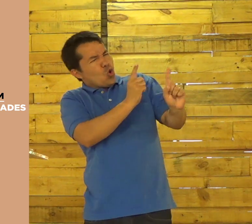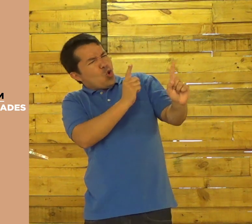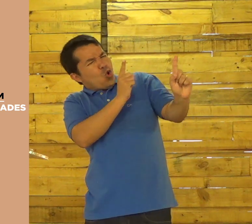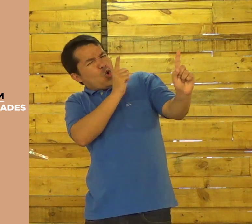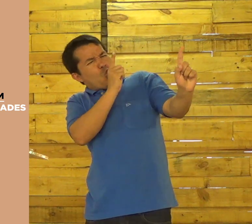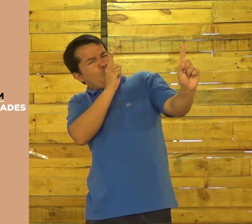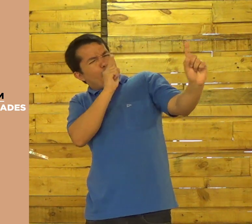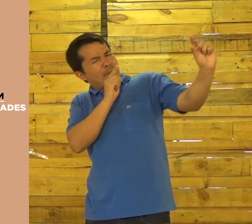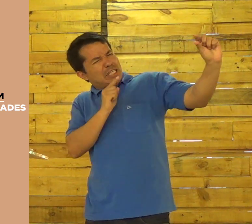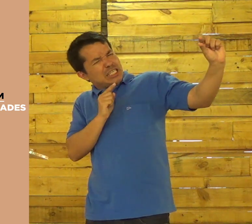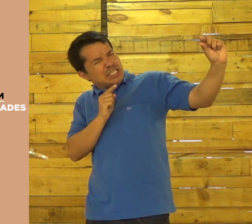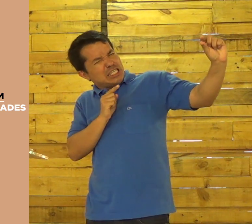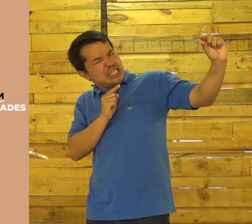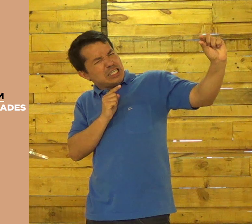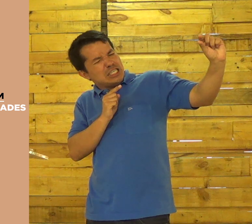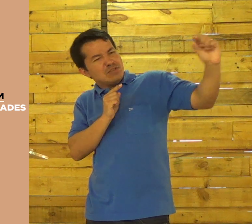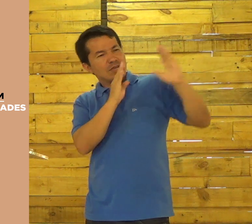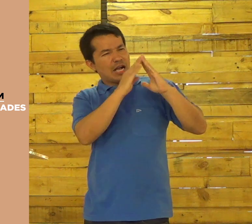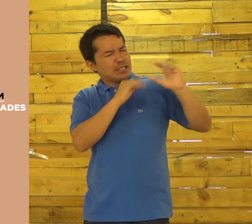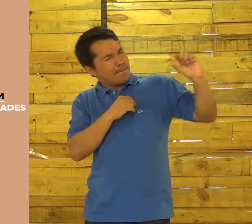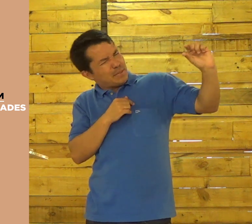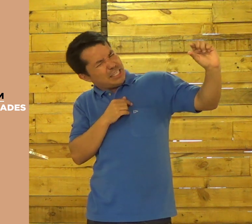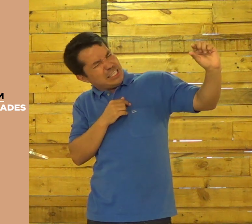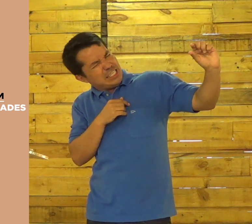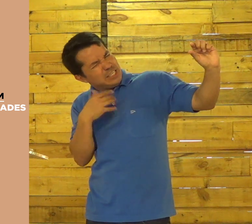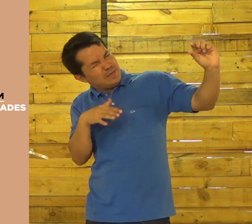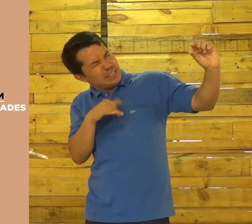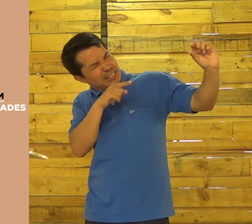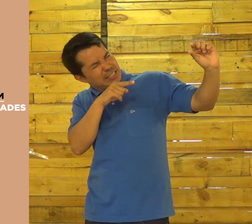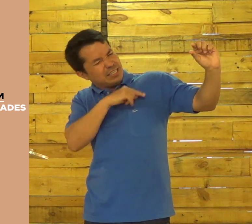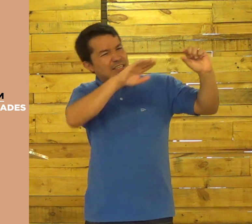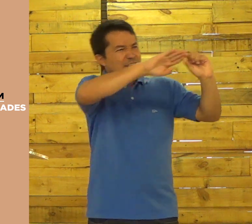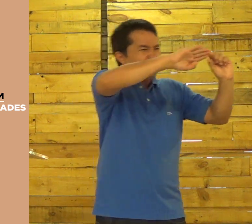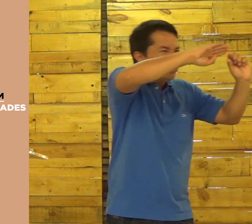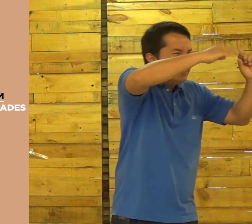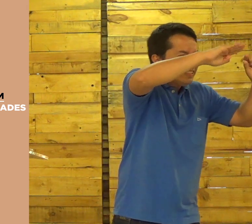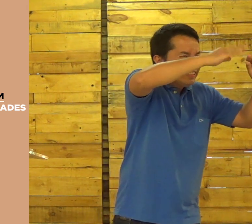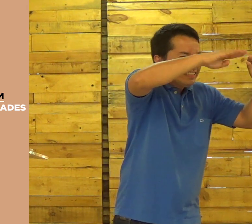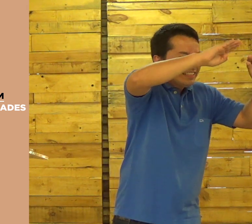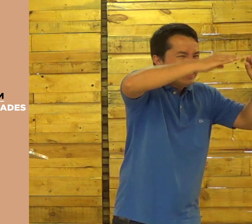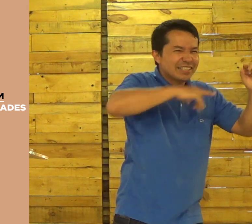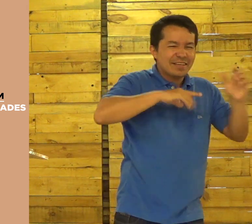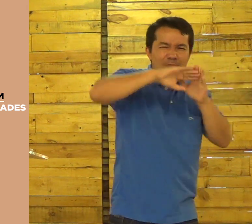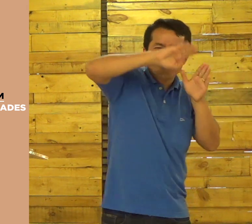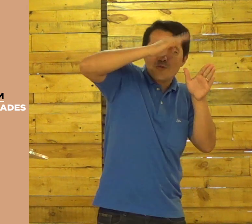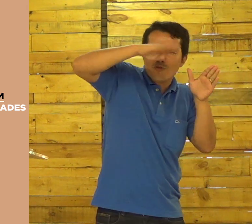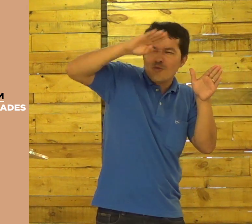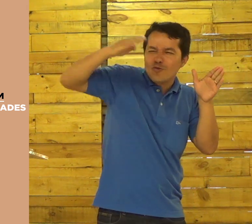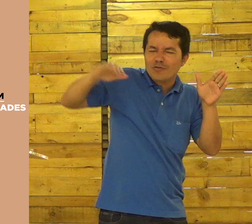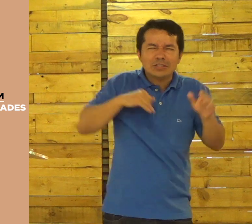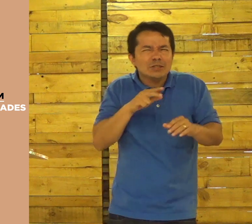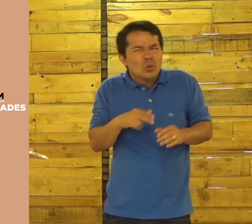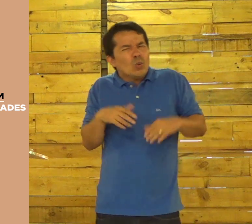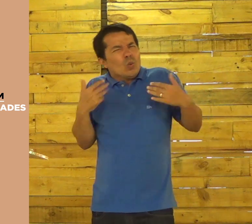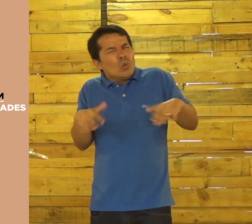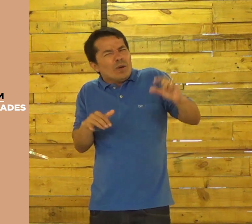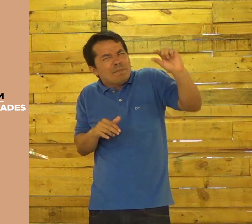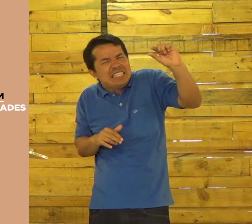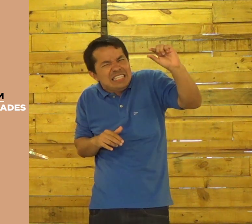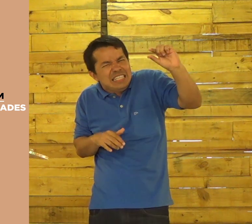lado, a outra margem dele. De tão longa que é, de tão grande. Aí você vê